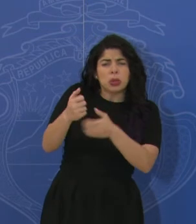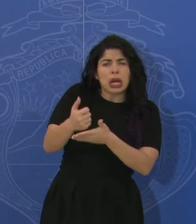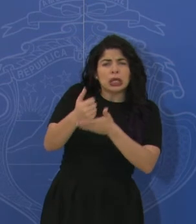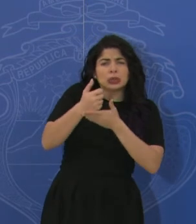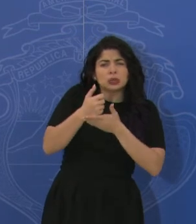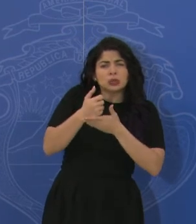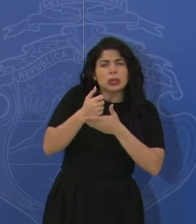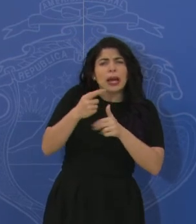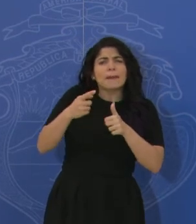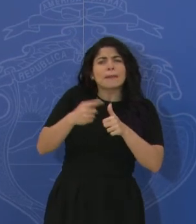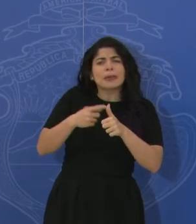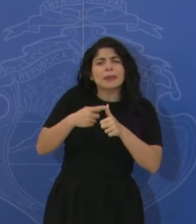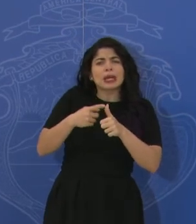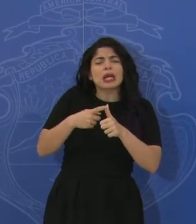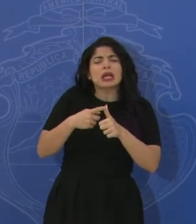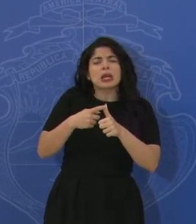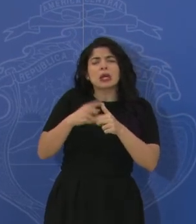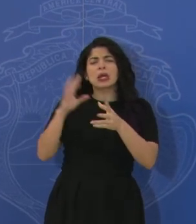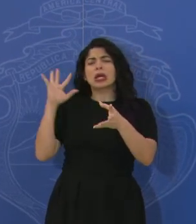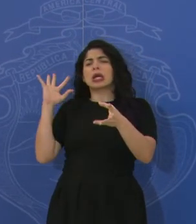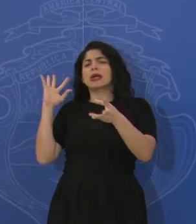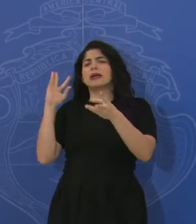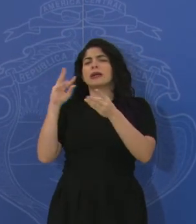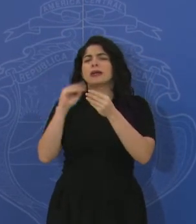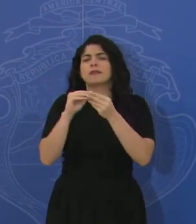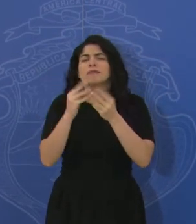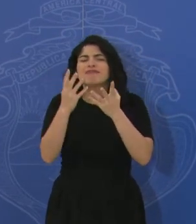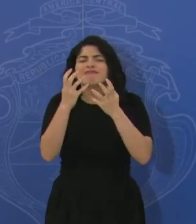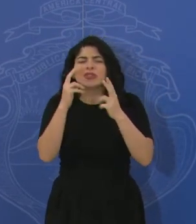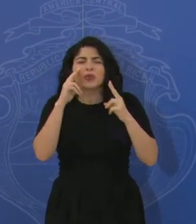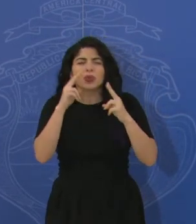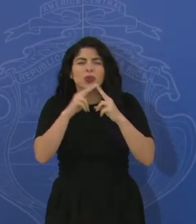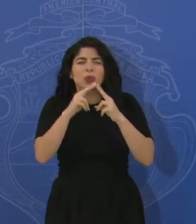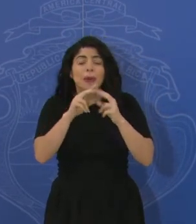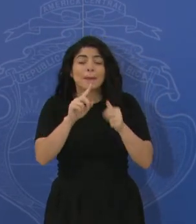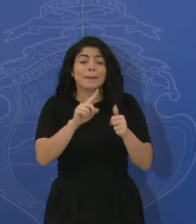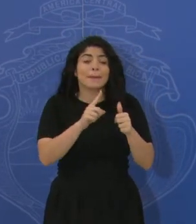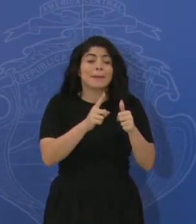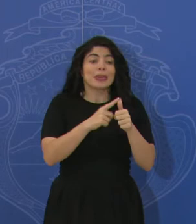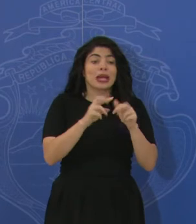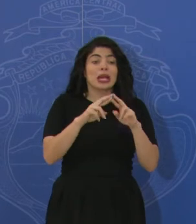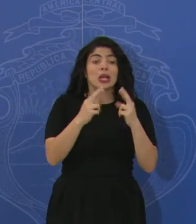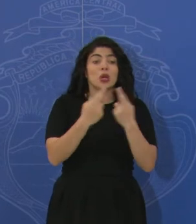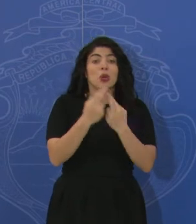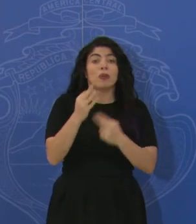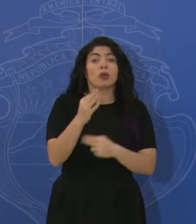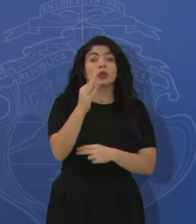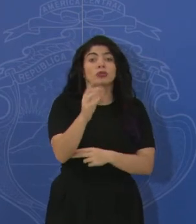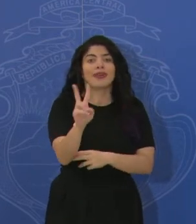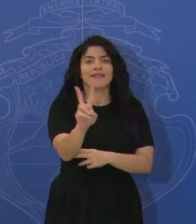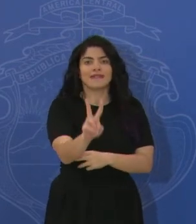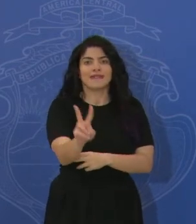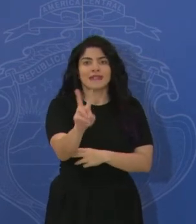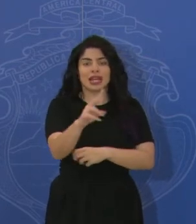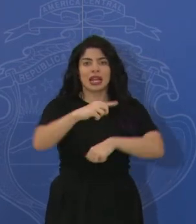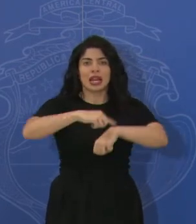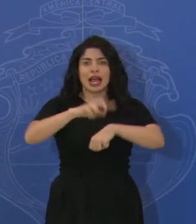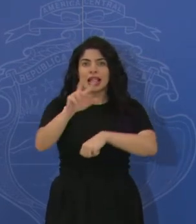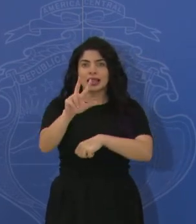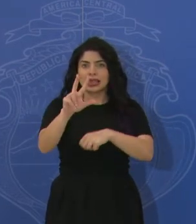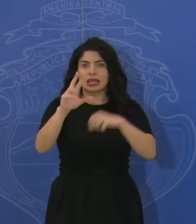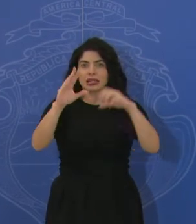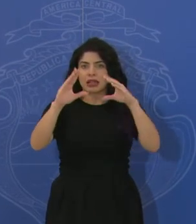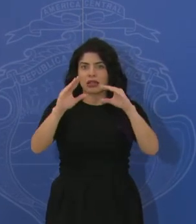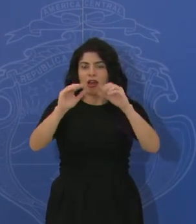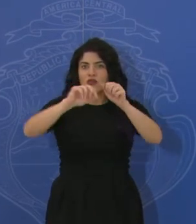Primero, para recapitular, quisiera conocer el detalle. Bueno, la primera reunión próxima es este viernes a las 3 p.m. virtual